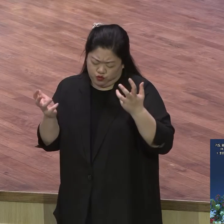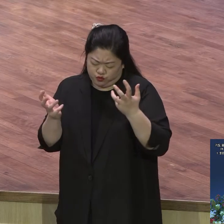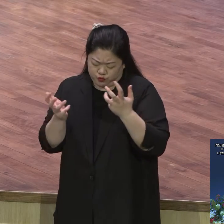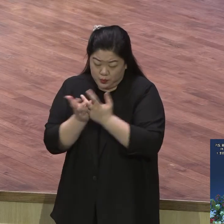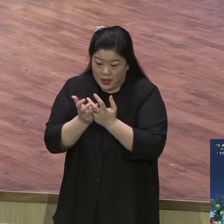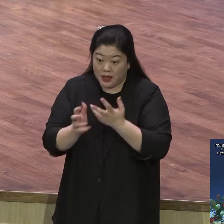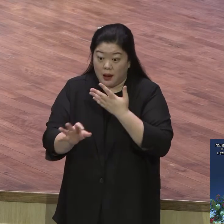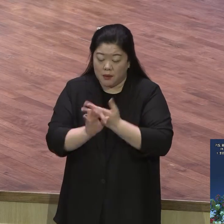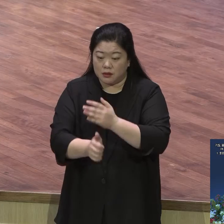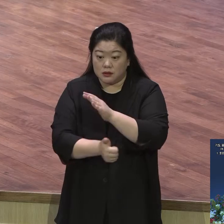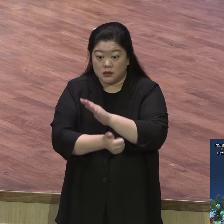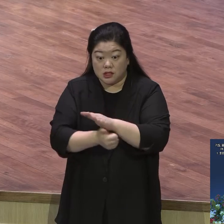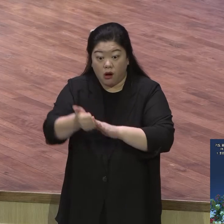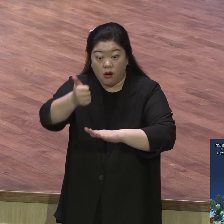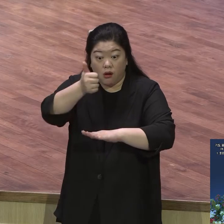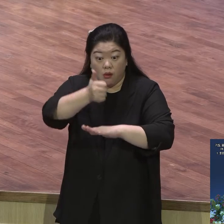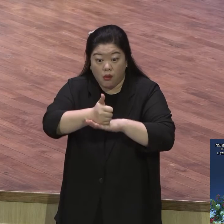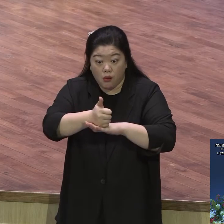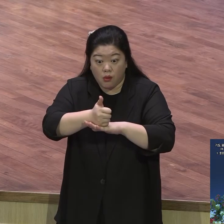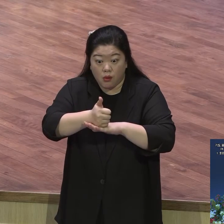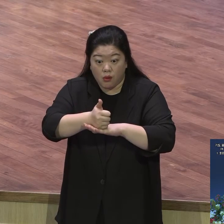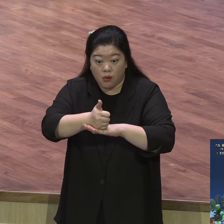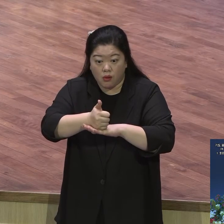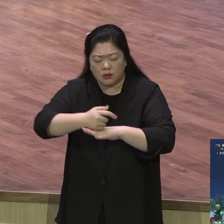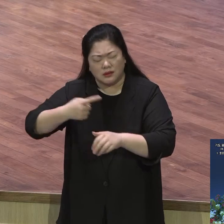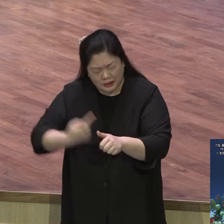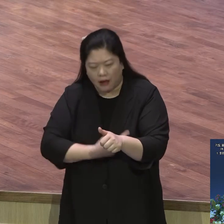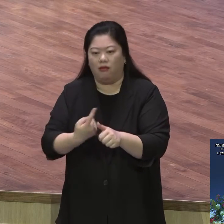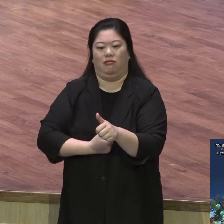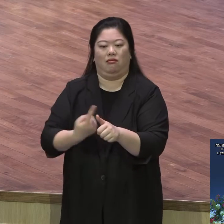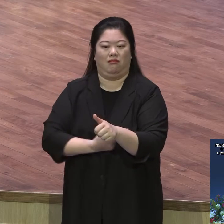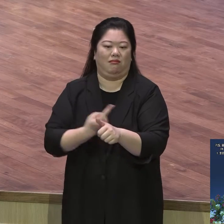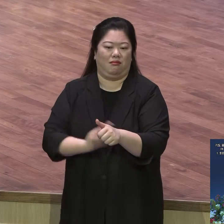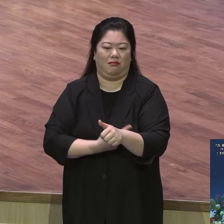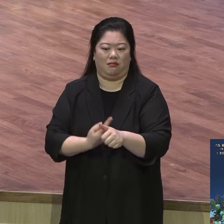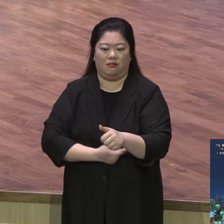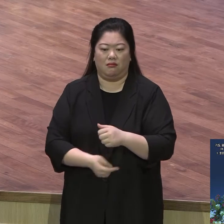수밖에 없는 생각 그런 삶 될 수밖에 없어요